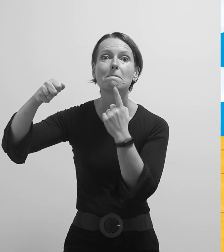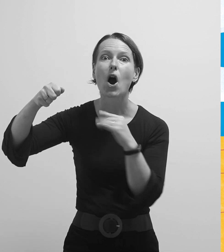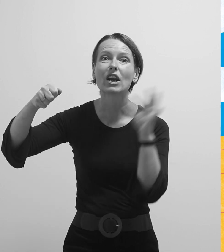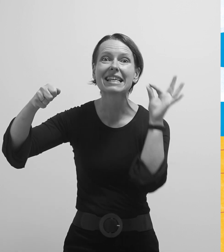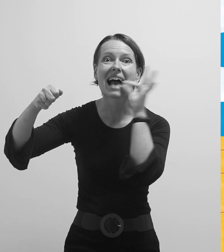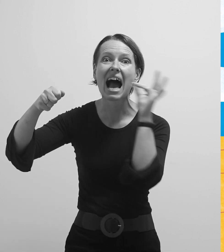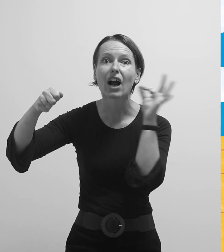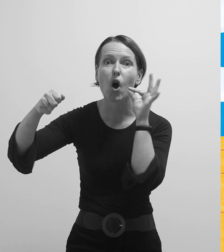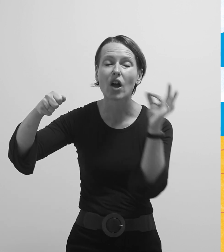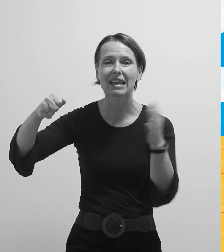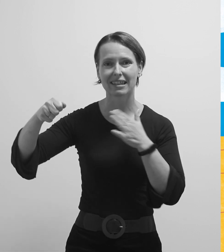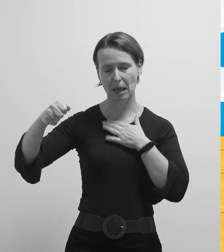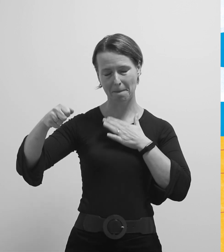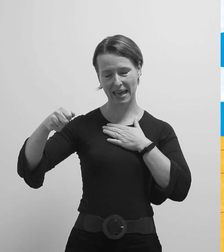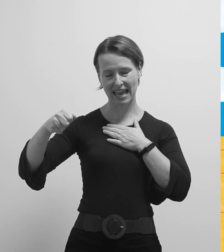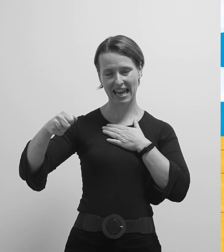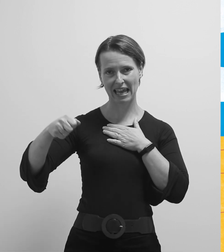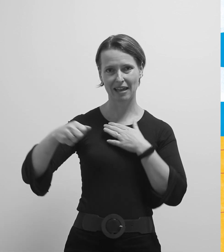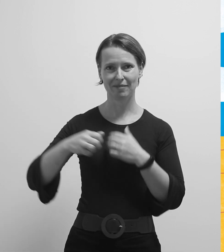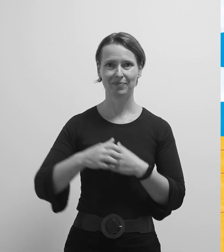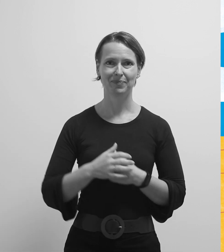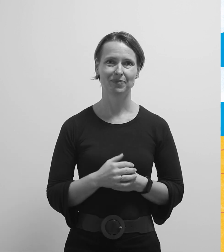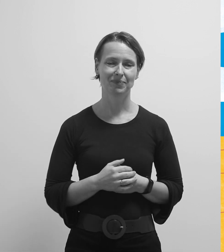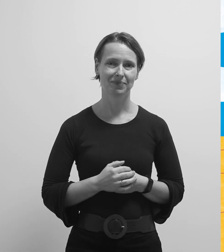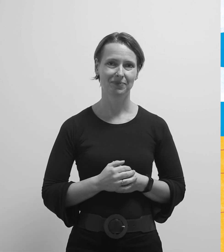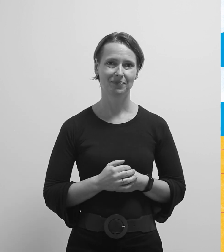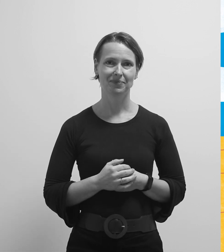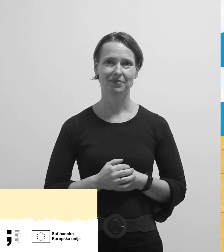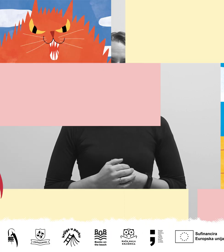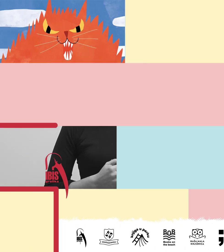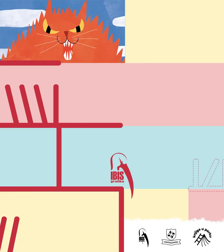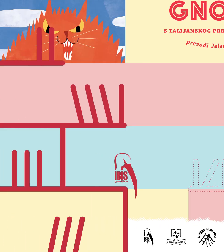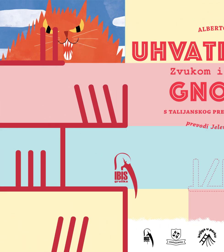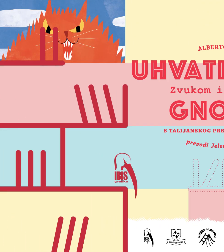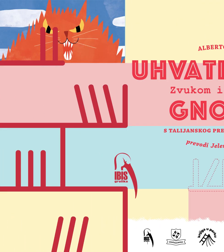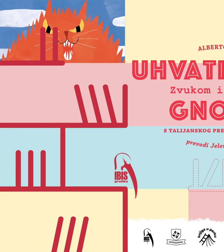kako me čeka. Kraj.